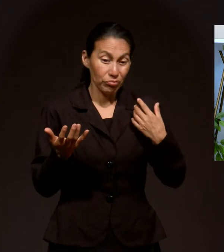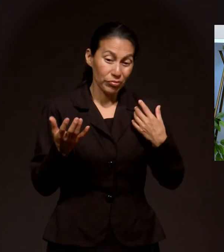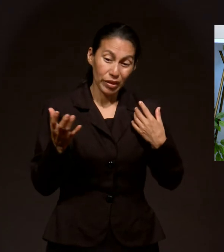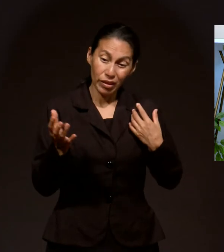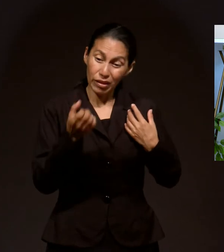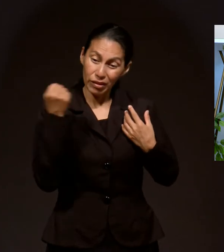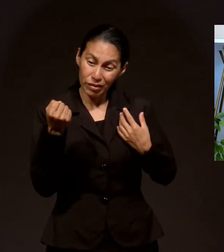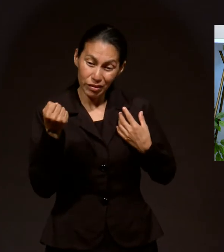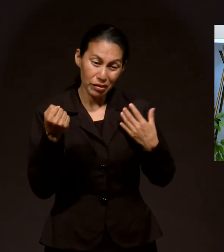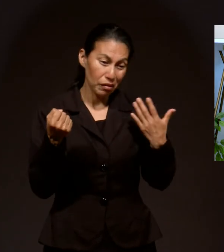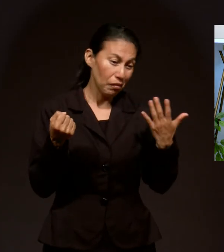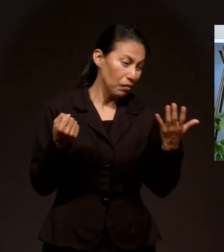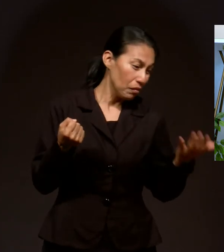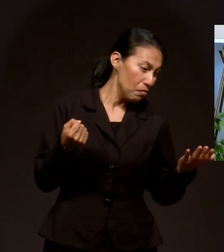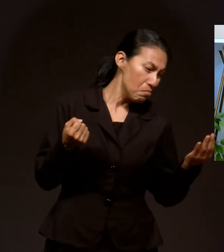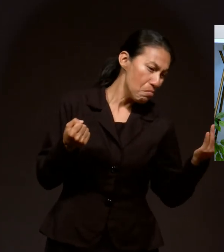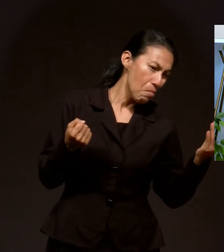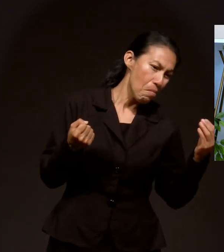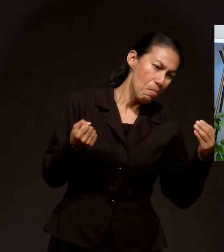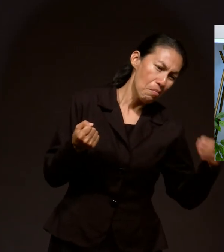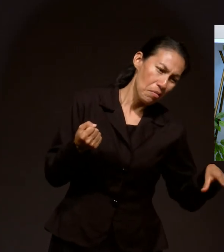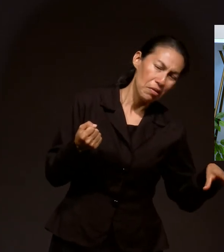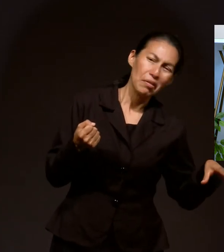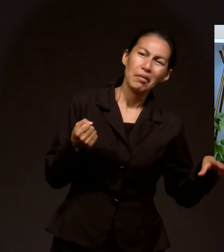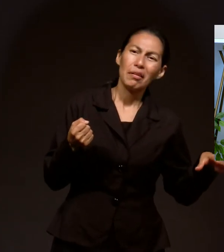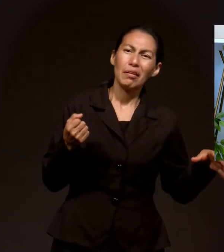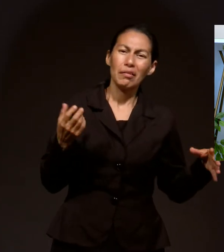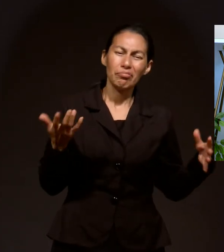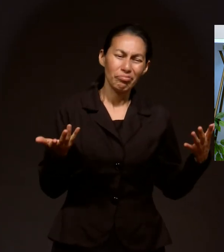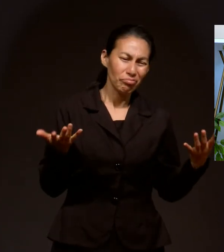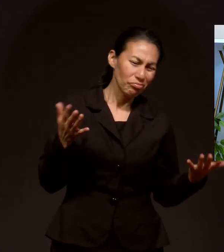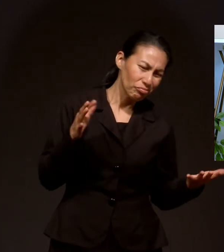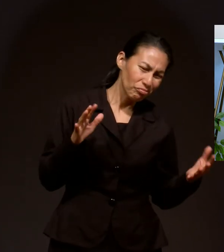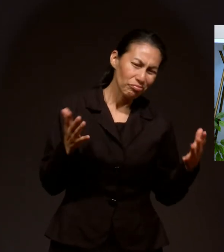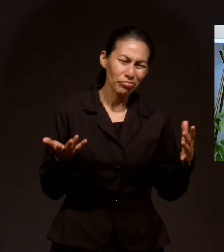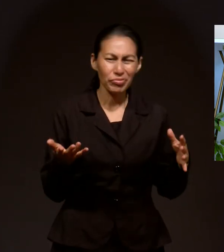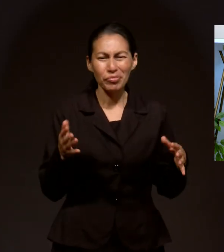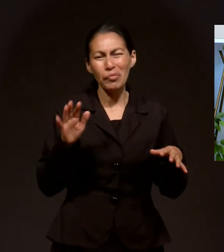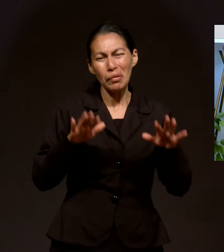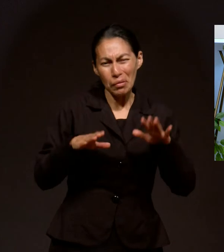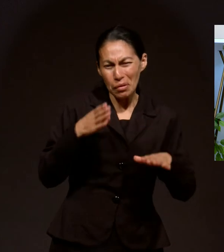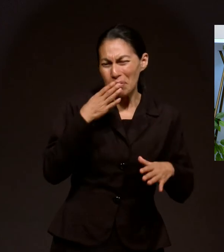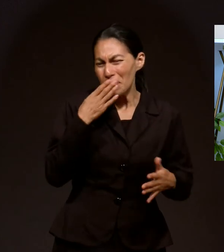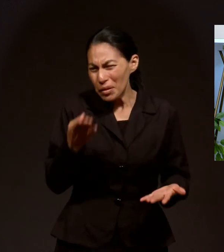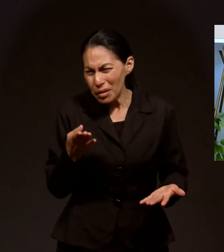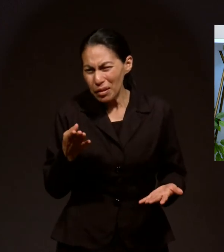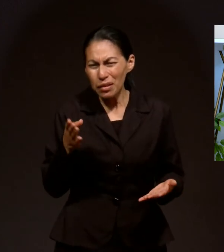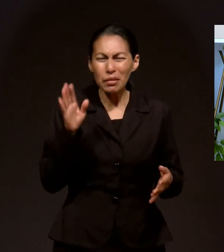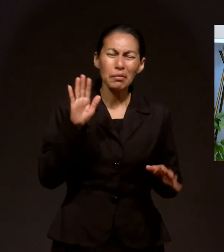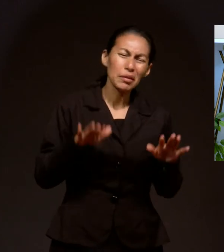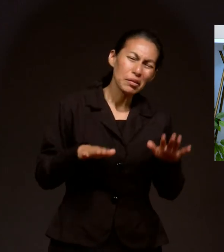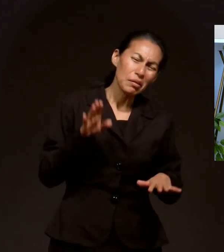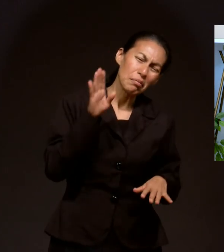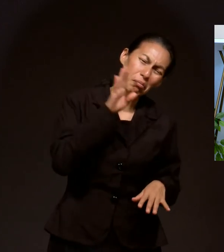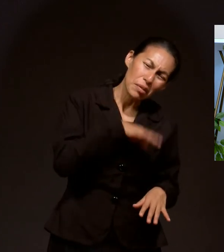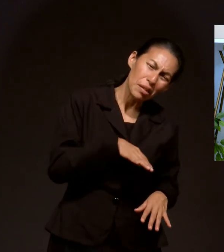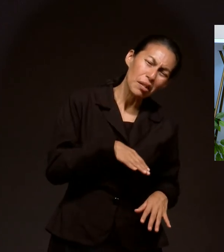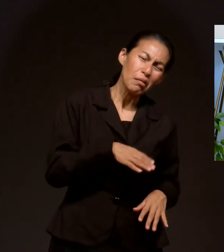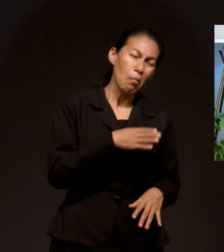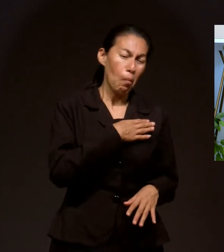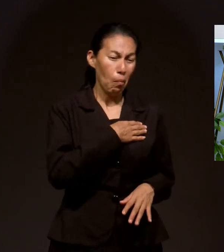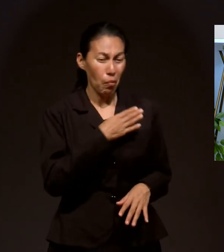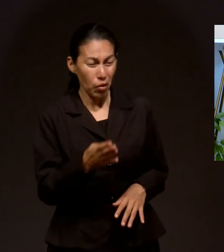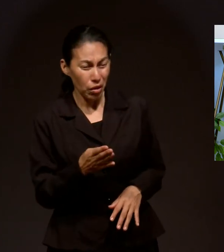pérdidas y las ganancias. Es una mezcla entre lo bueno y lo